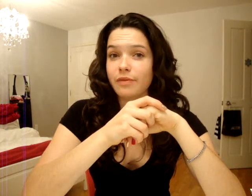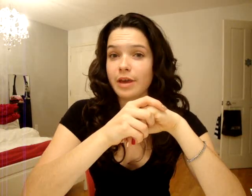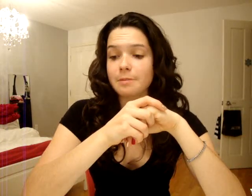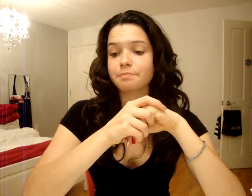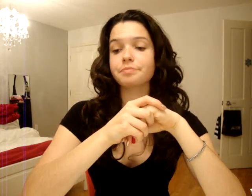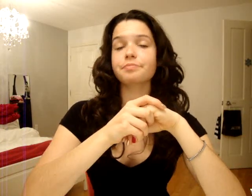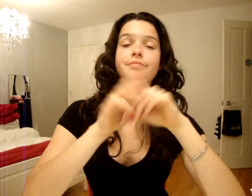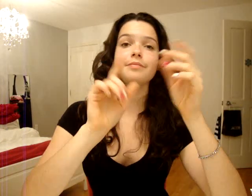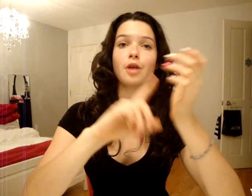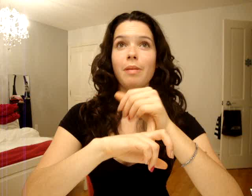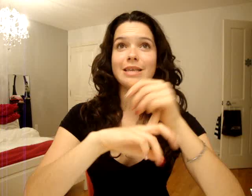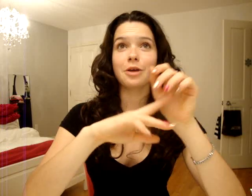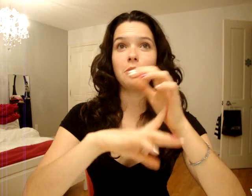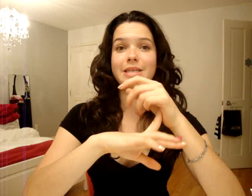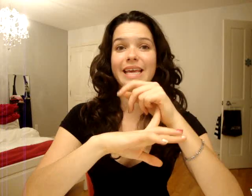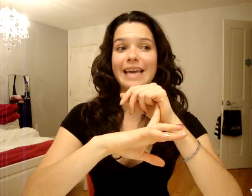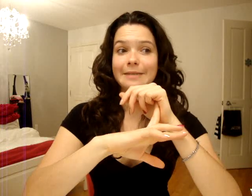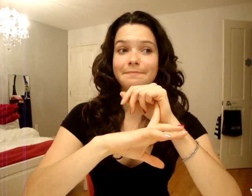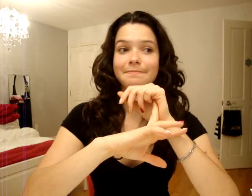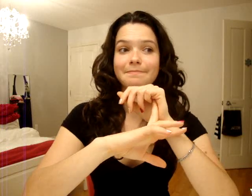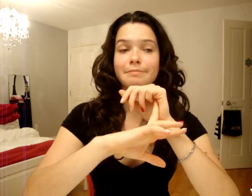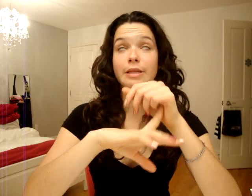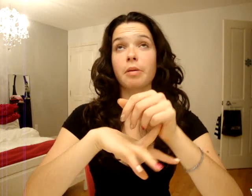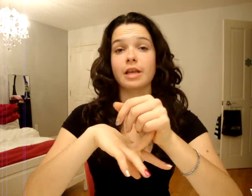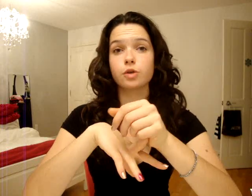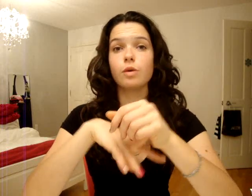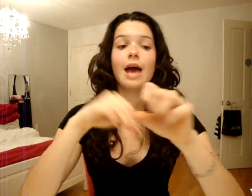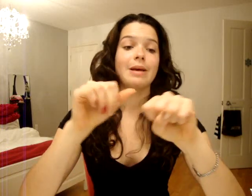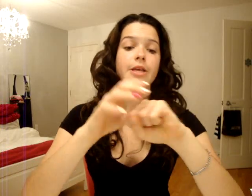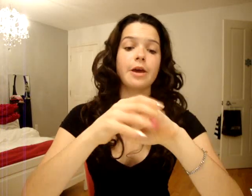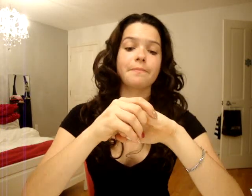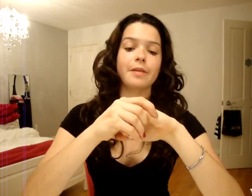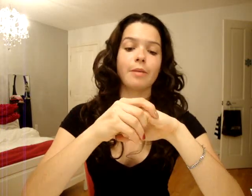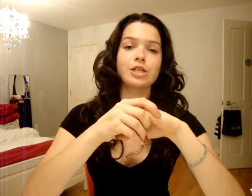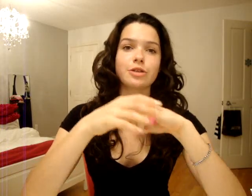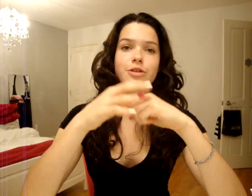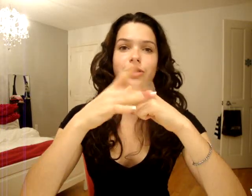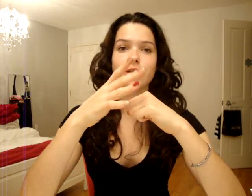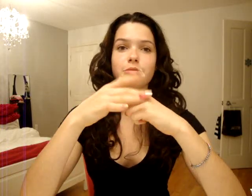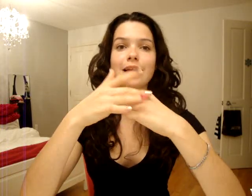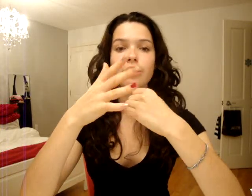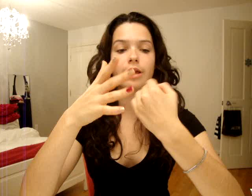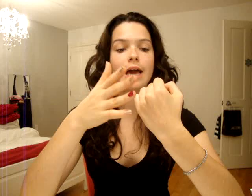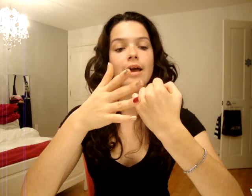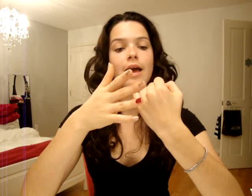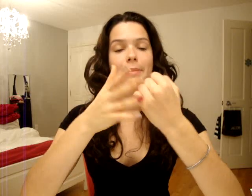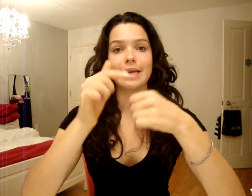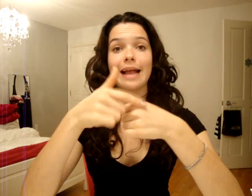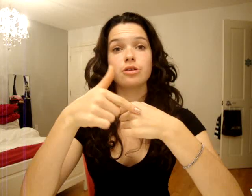les filles. Un plastron, puis des gants. Puis peut-être un protège-coup. Parce que moi, j'ai reçu une balle sur le gant, mais ça allait sur